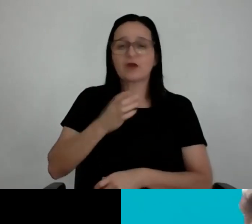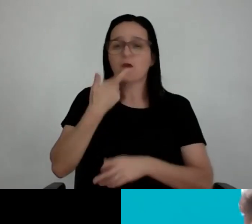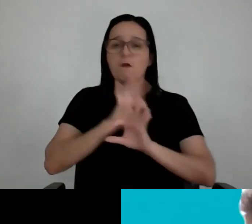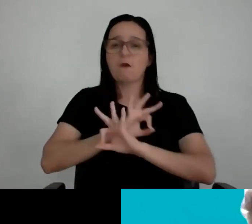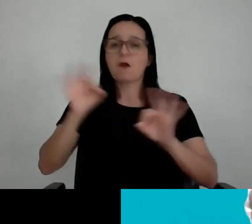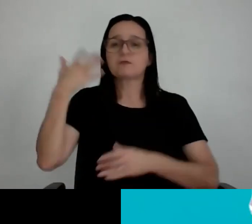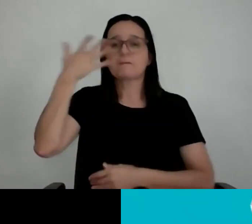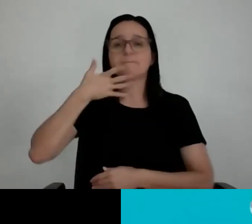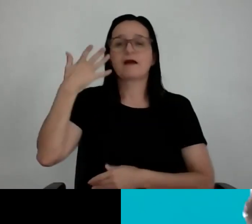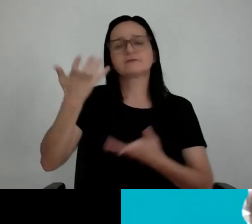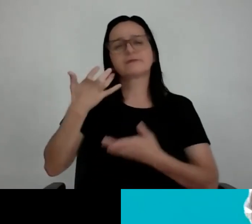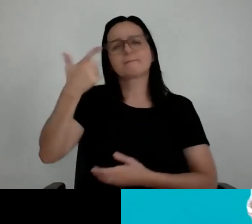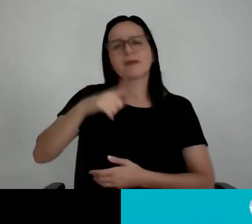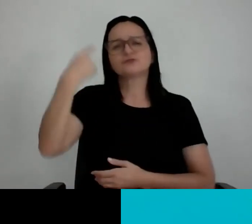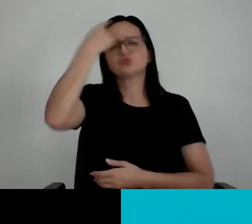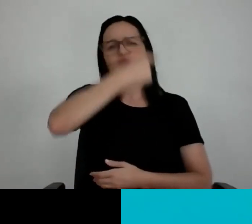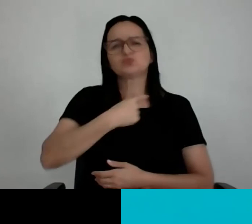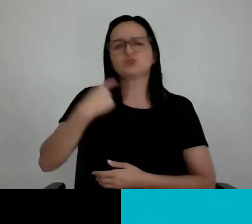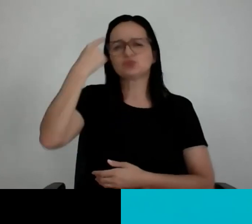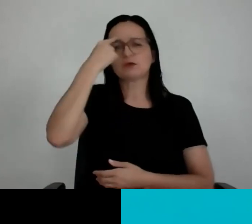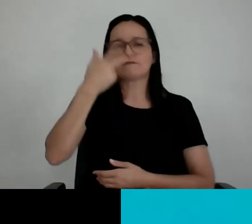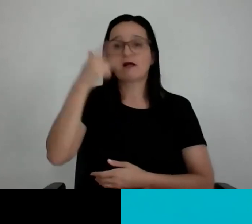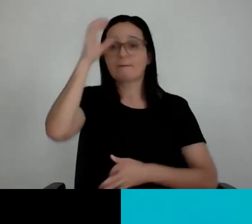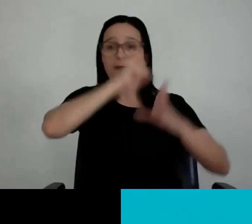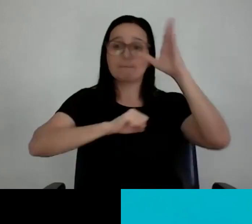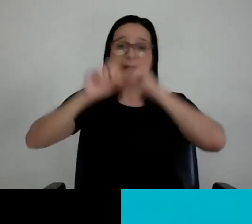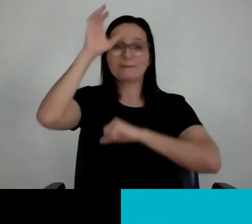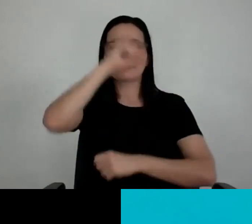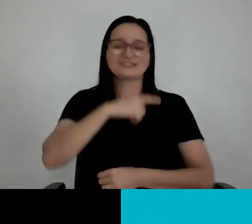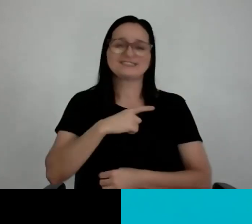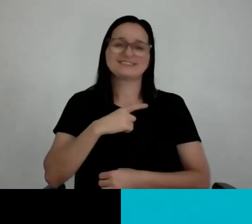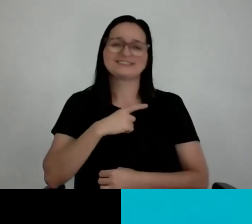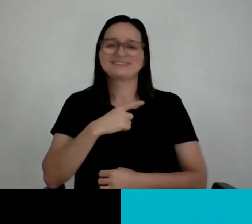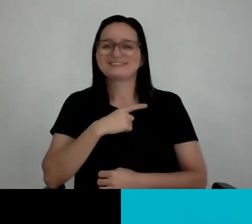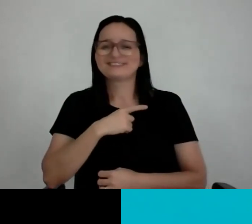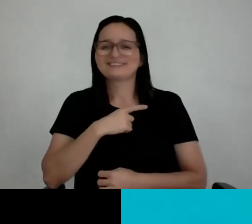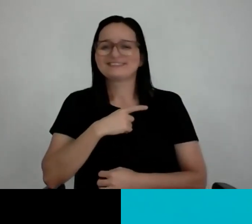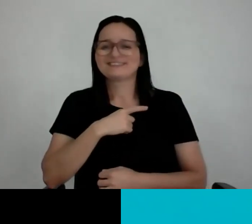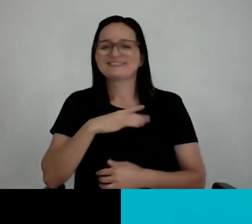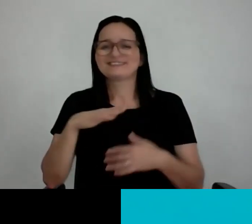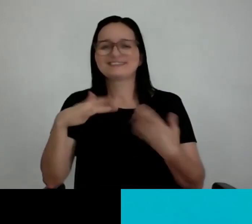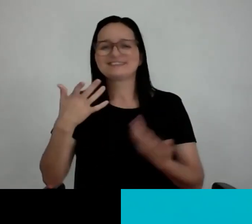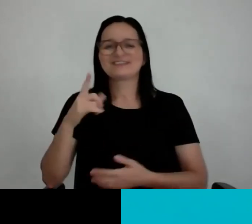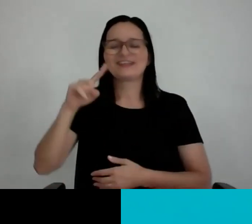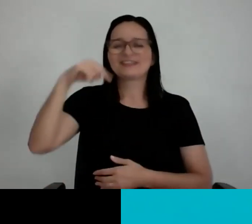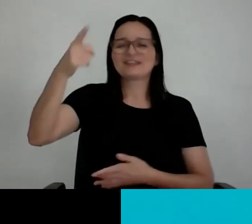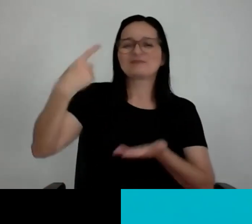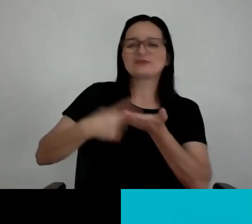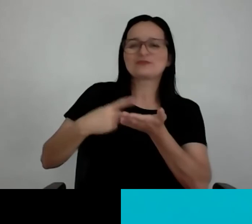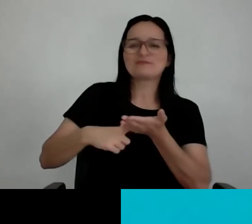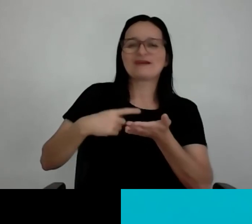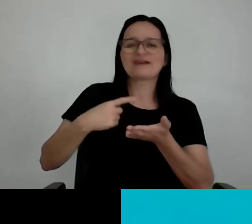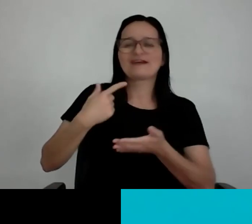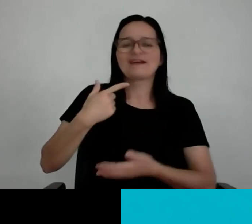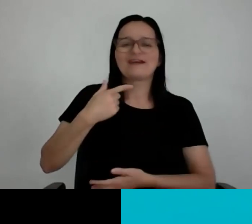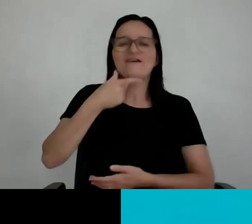Eu queria mais uma hora de você falando, porque eu aprendi um monte de coisa, eu quero mais uma hora. A gente fez uma live, uma palestra para a Estácio ontem